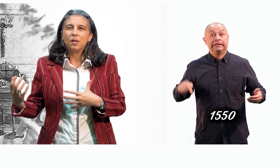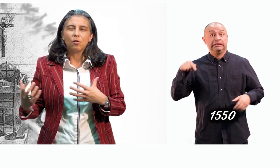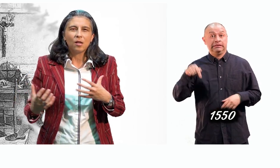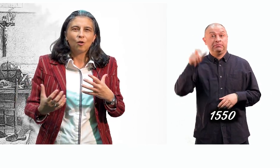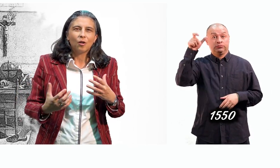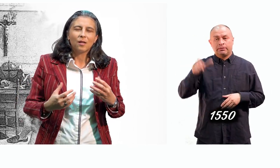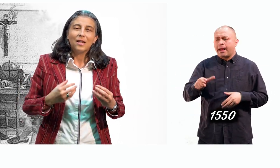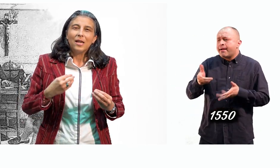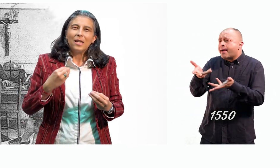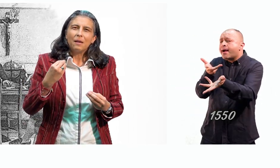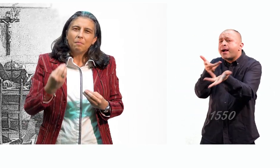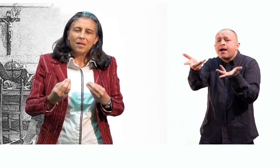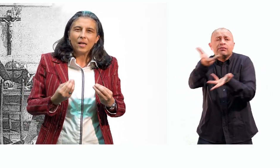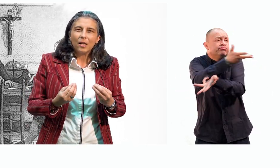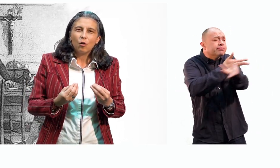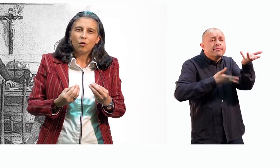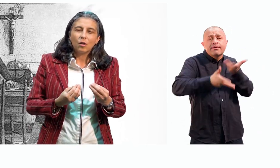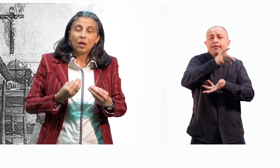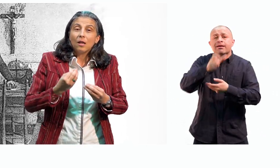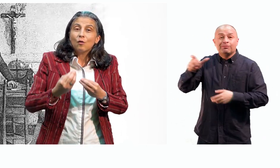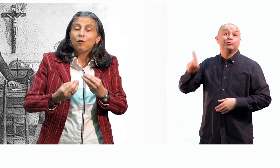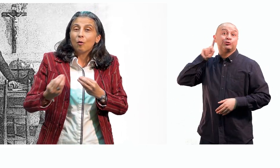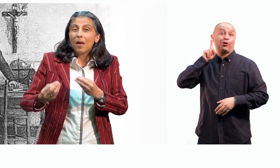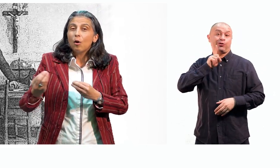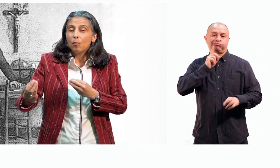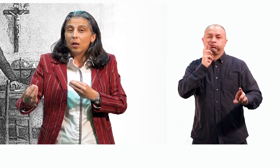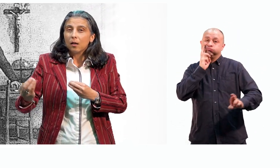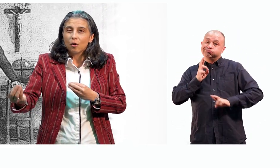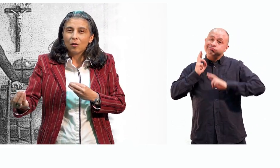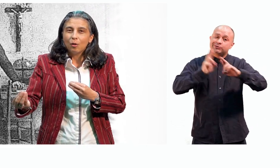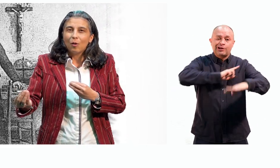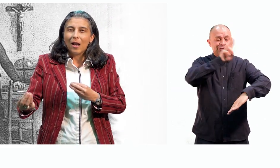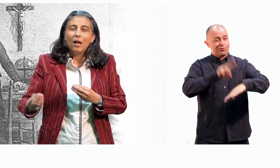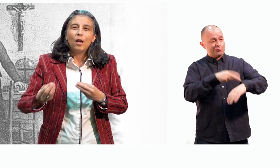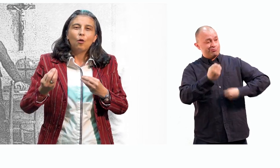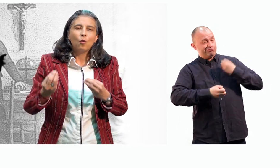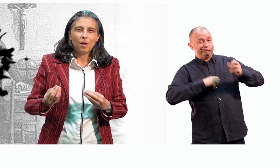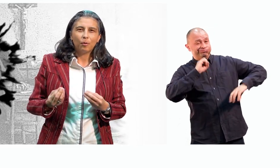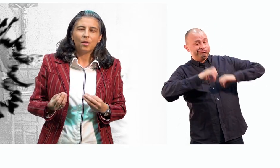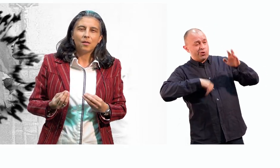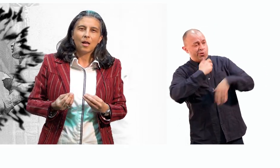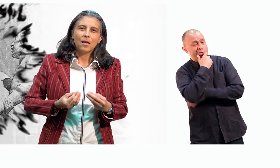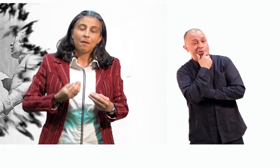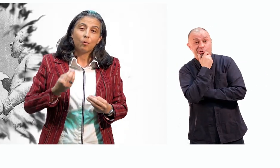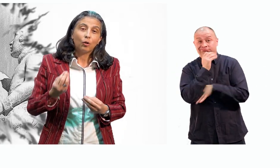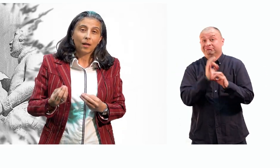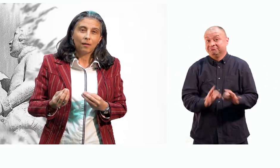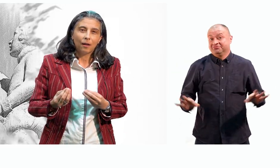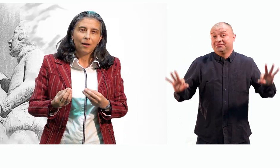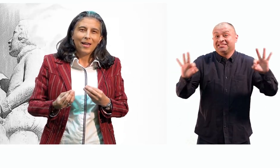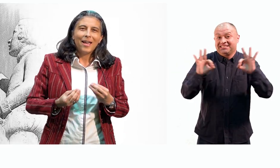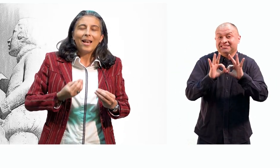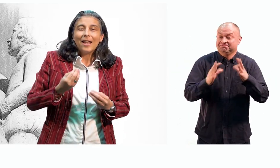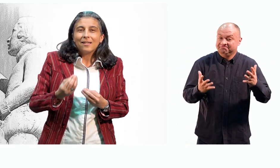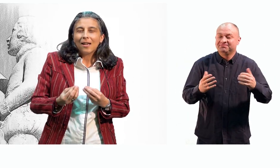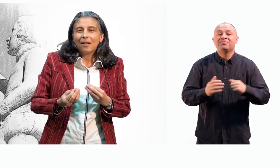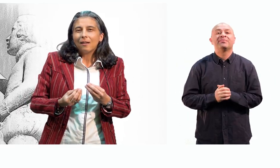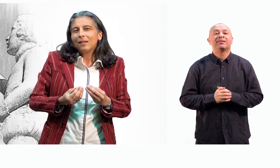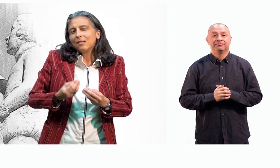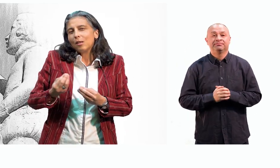personas sordas y empieza a reconocer en su forma de comunicación natural una potencialidad importante. Él es él quien se